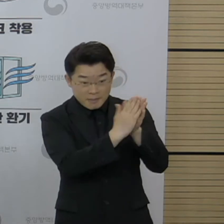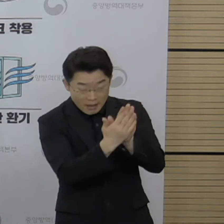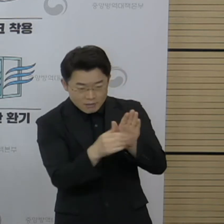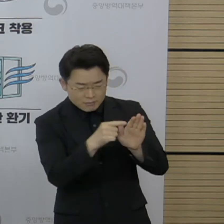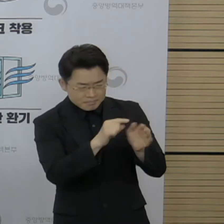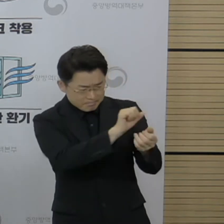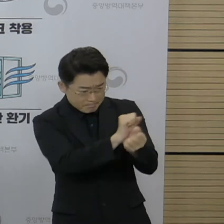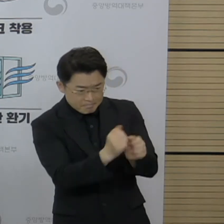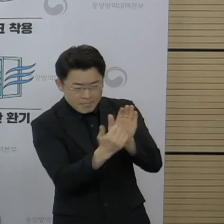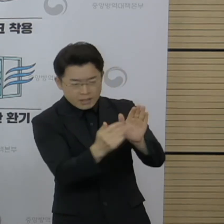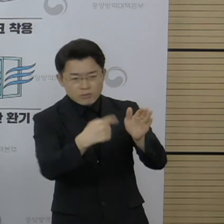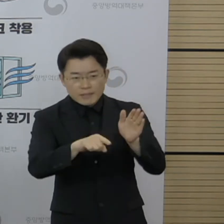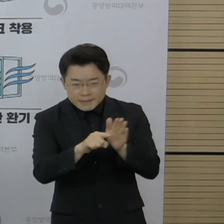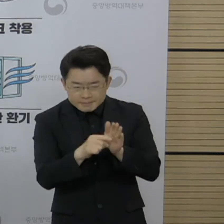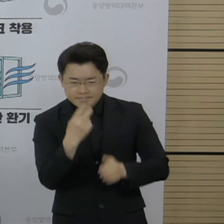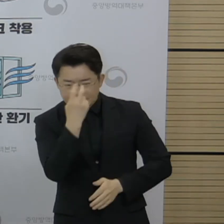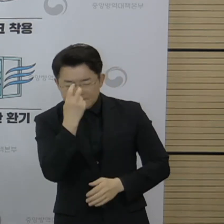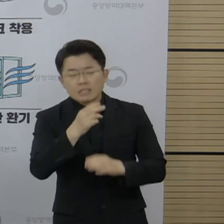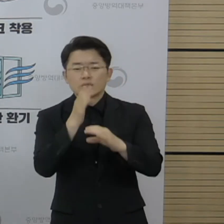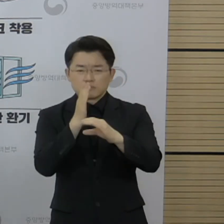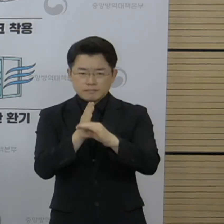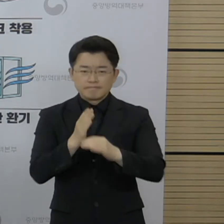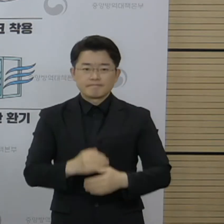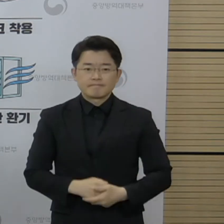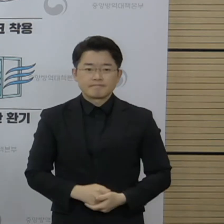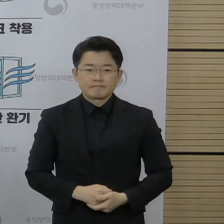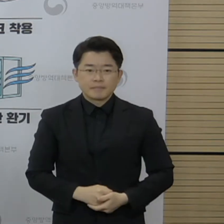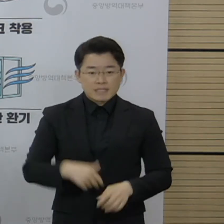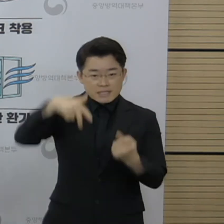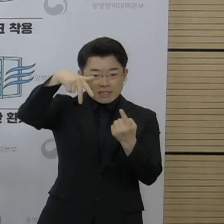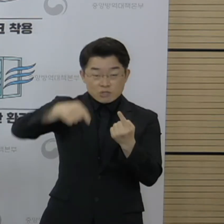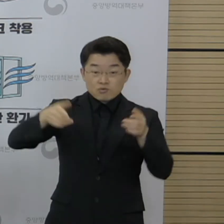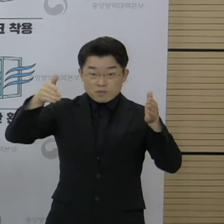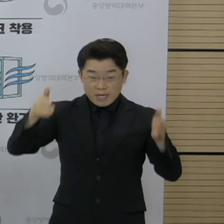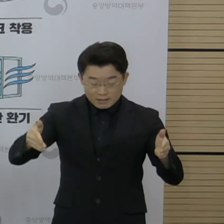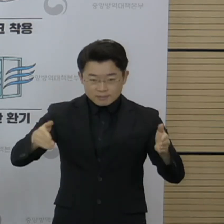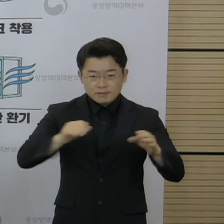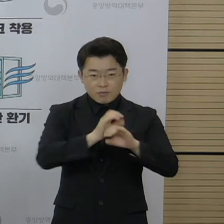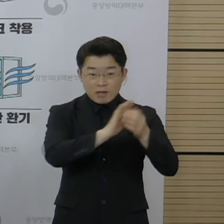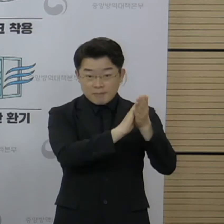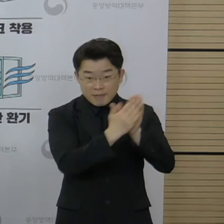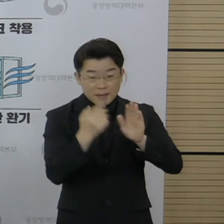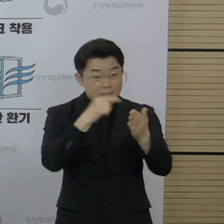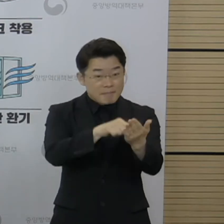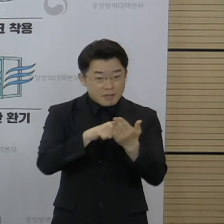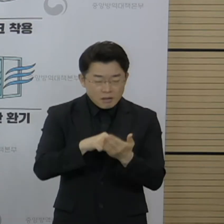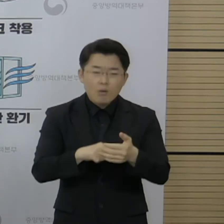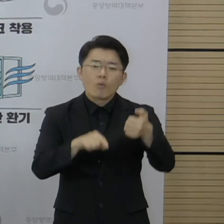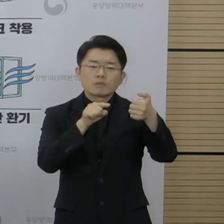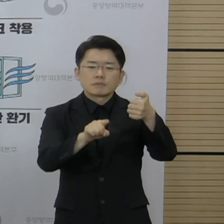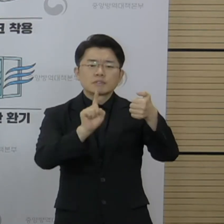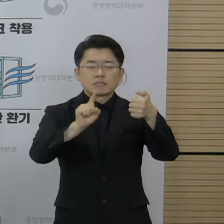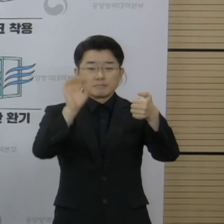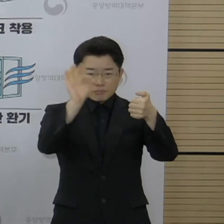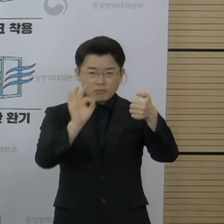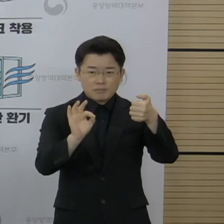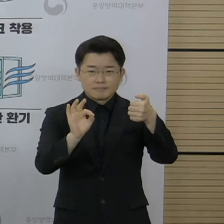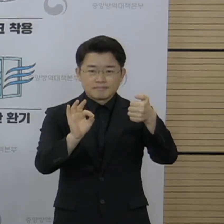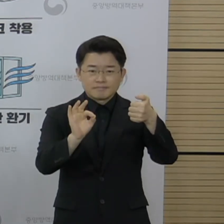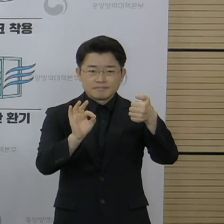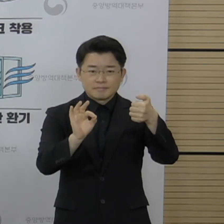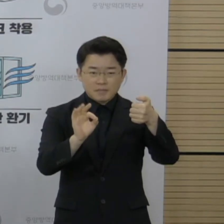위해서 분석을 지속적으로 하고 있습니다. 최근 일주일간 변이 바이러스 검출률은 50.1%로서